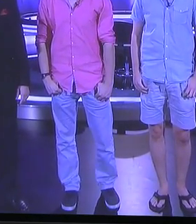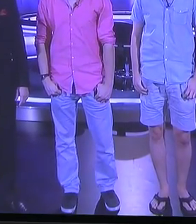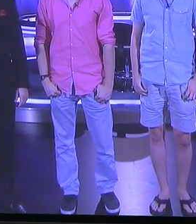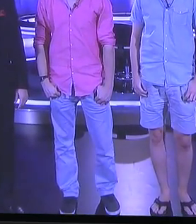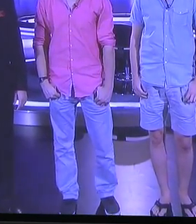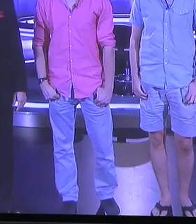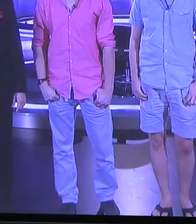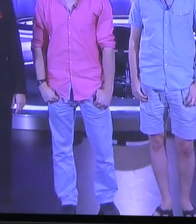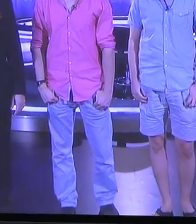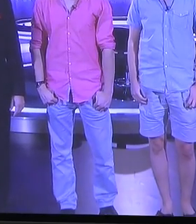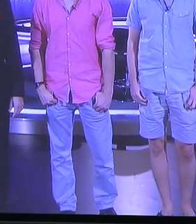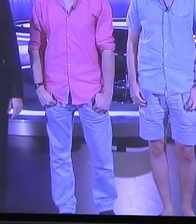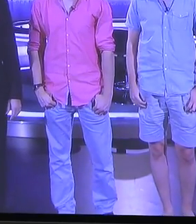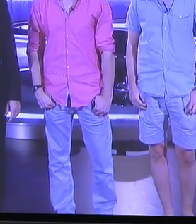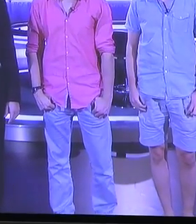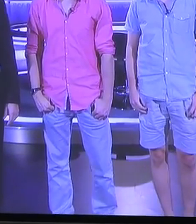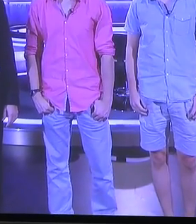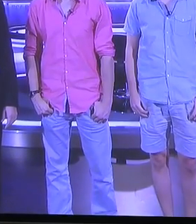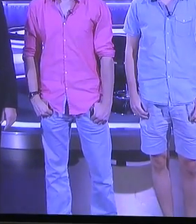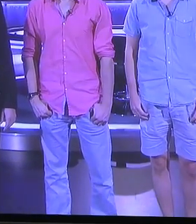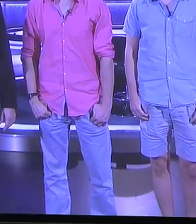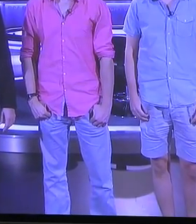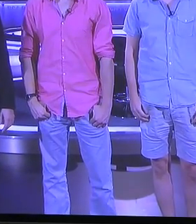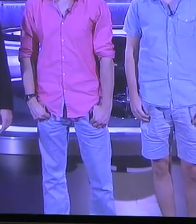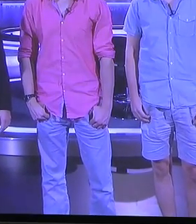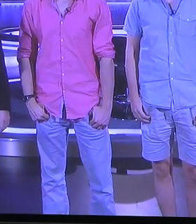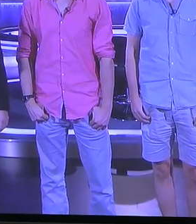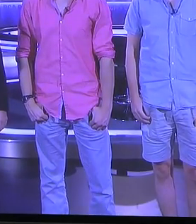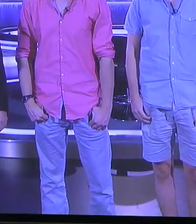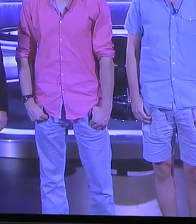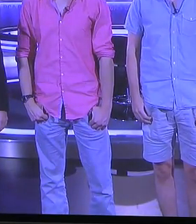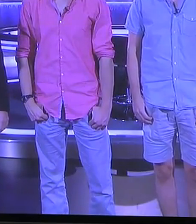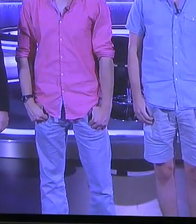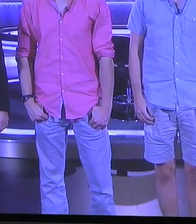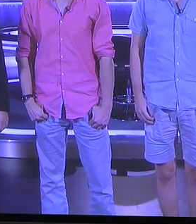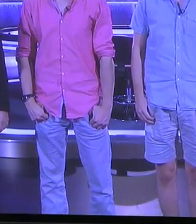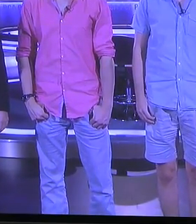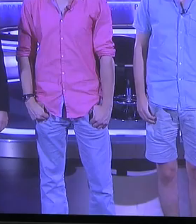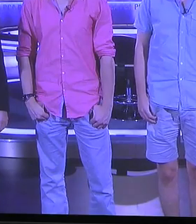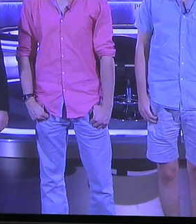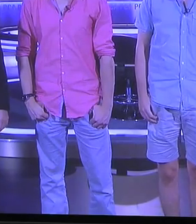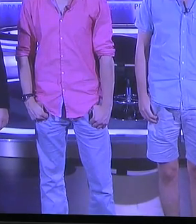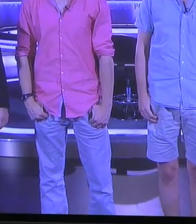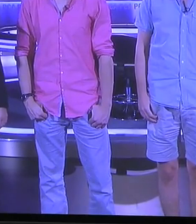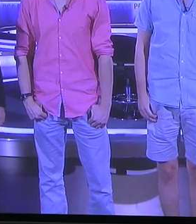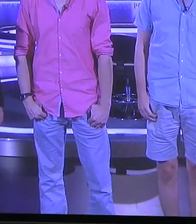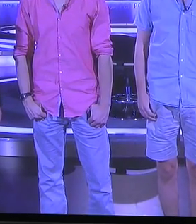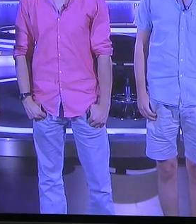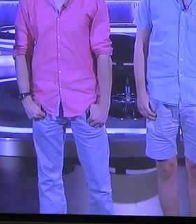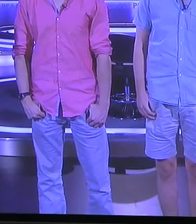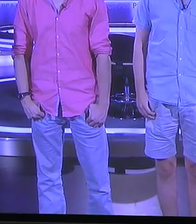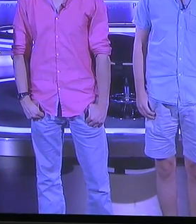claimed Poland's first EPT title. Let's have a big round of applause for someone who's 1.4 million dollars richer,